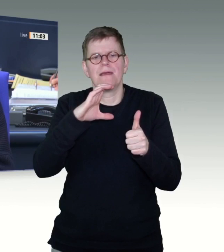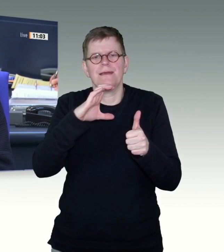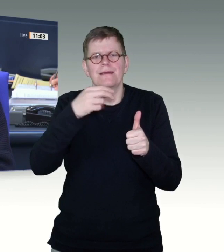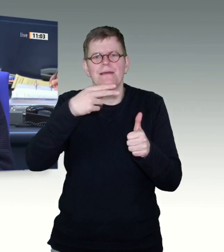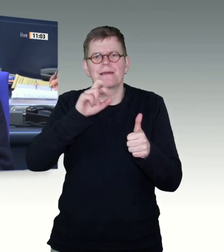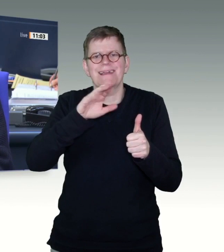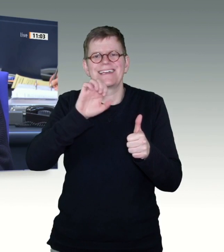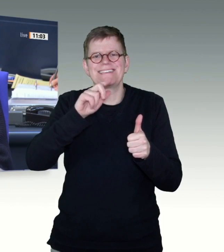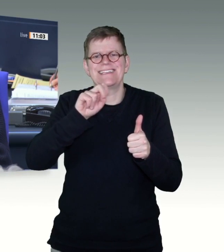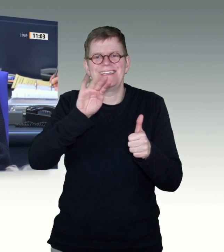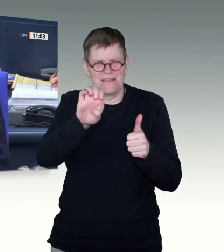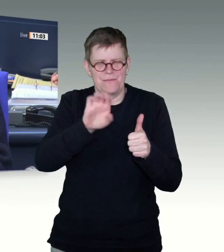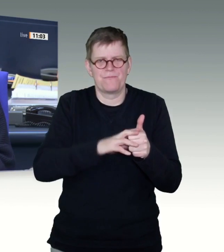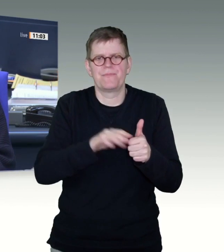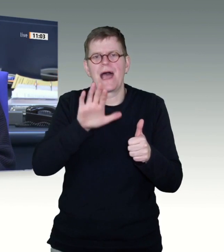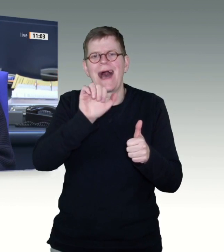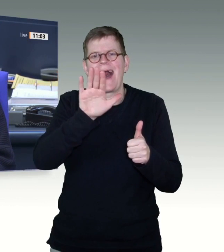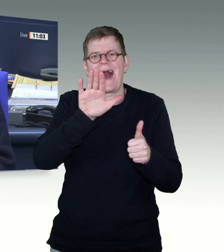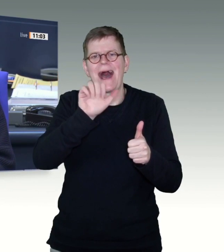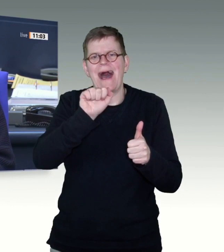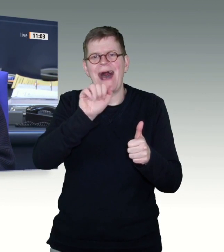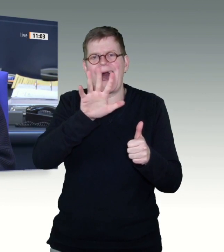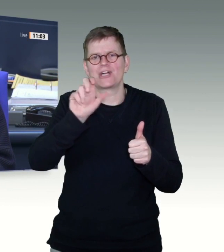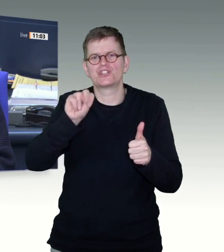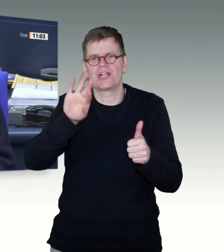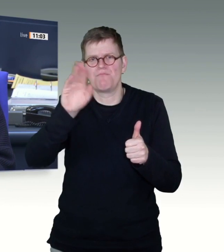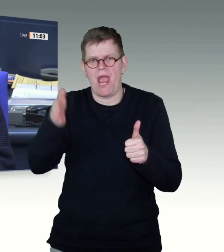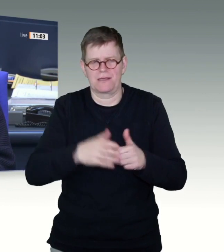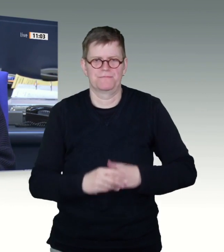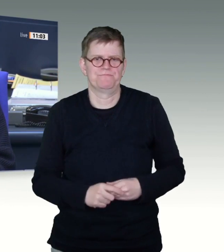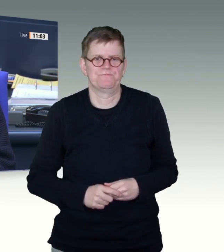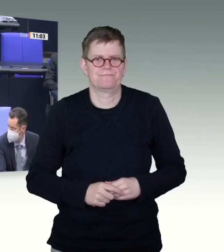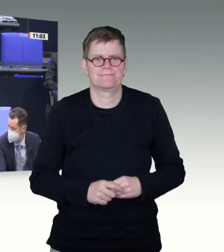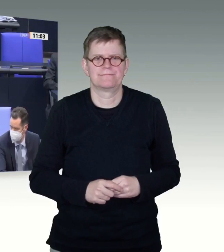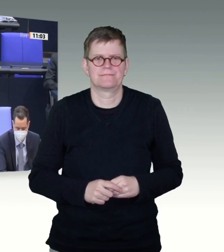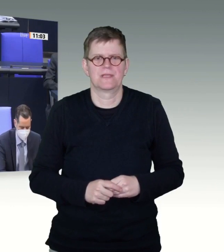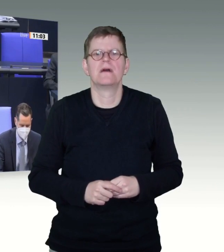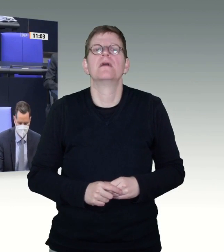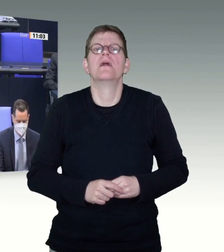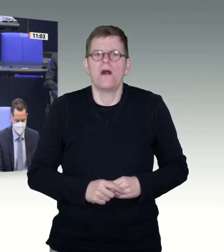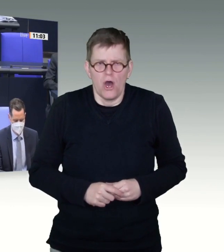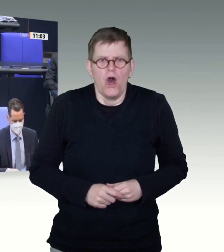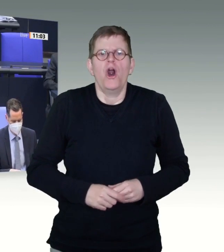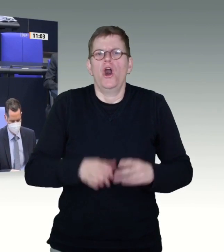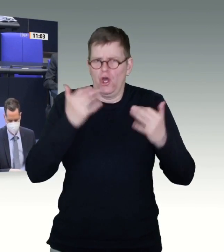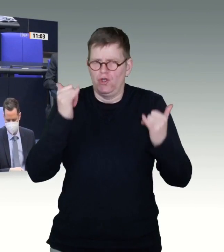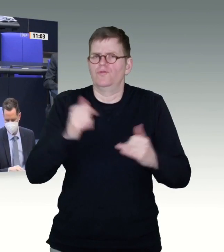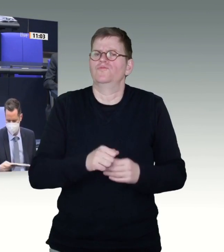Frau Präsidentin. Liebe Frau Kollegin aus Schleswig-Holstein, dass Sie da jetzt Schleswig-Holstein bashen, finde ich schon ein bisschen daneben.